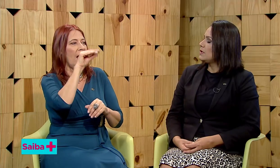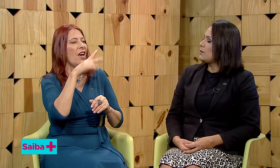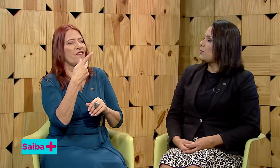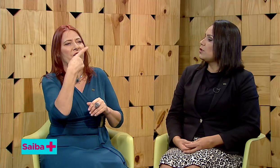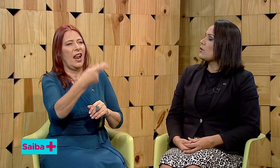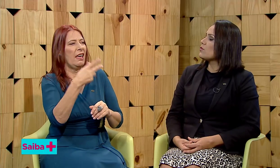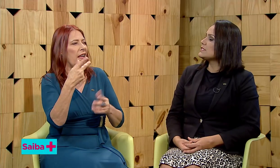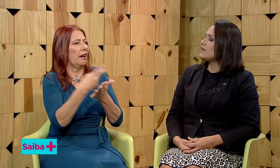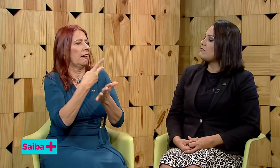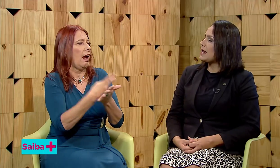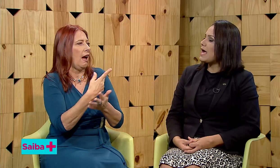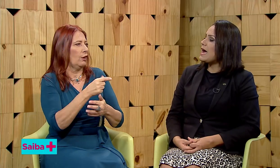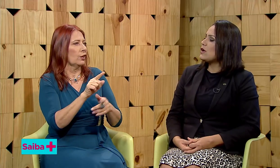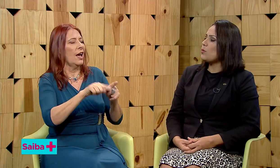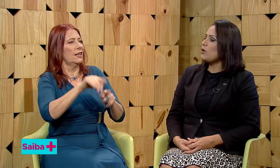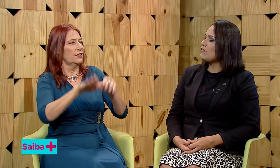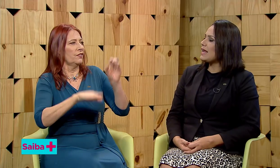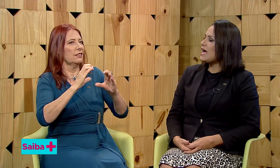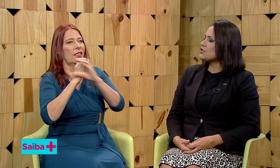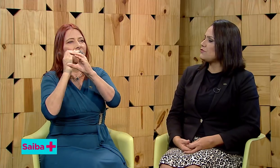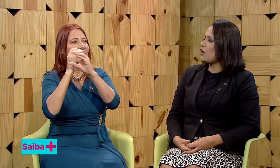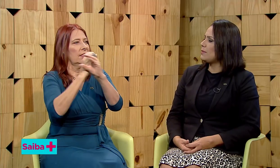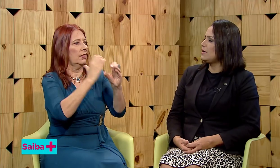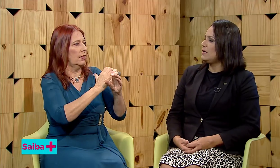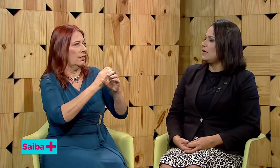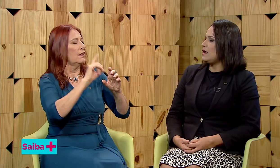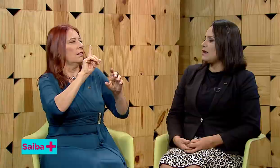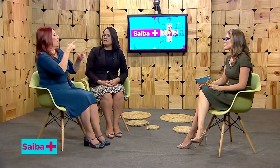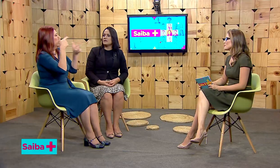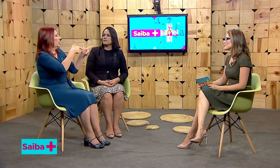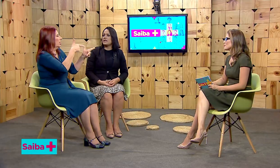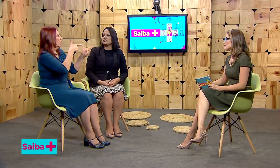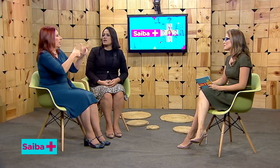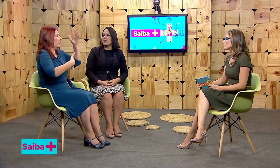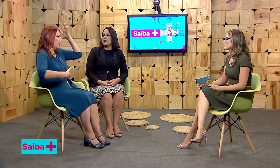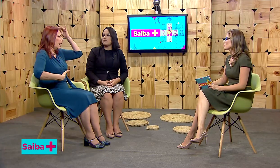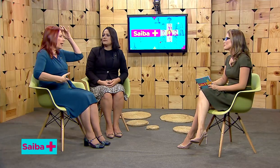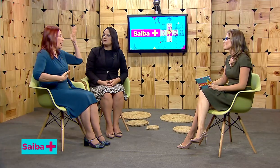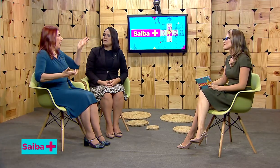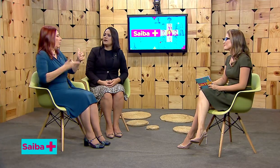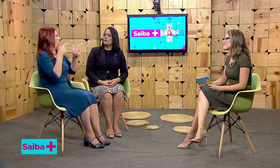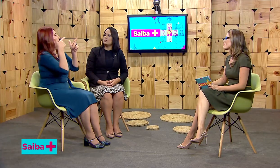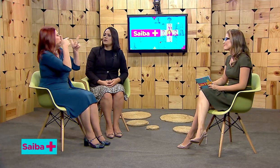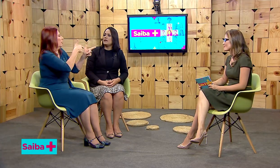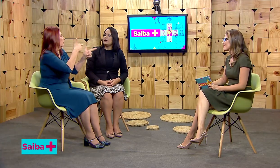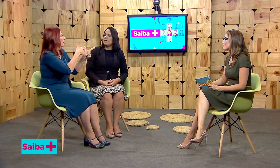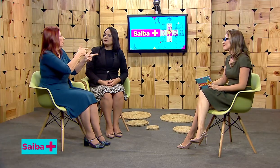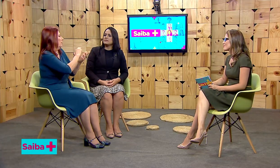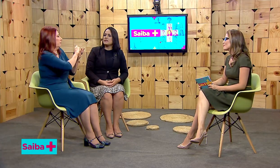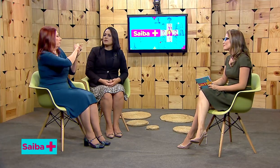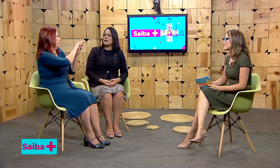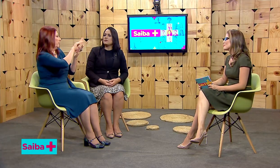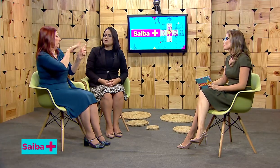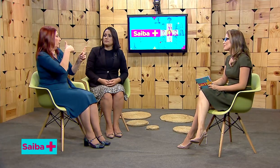por não conseguir falar, ou por falar de forma que não seja a padrão, ser chamados de